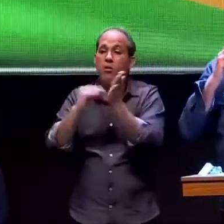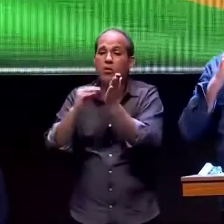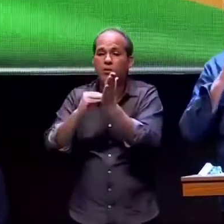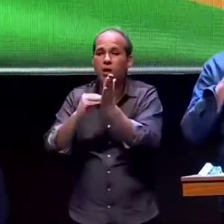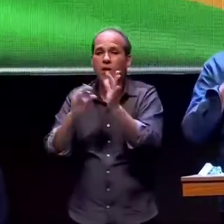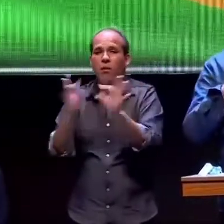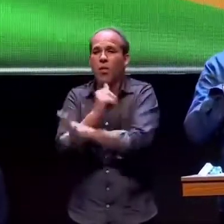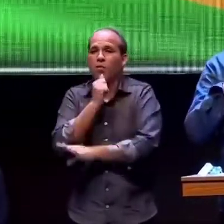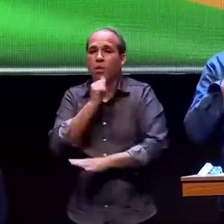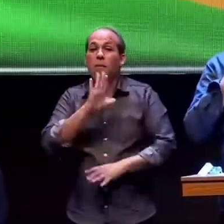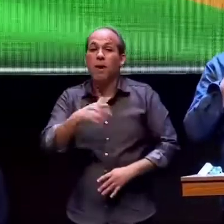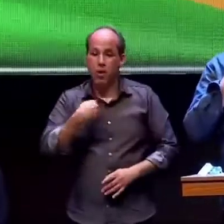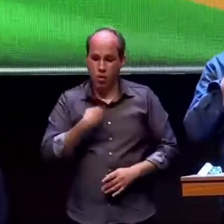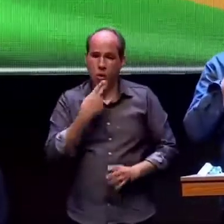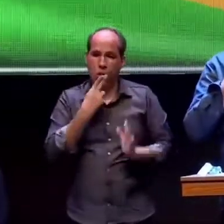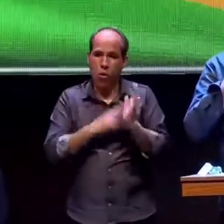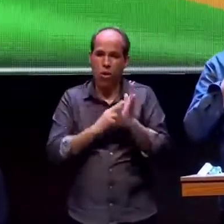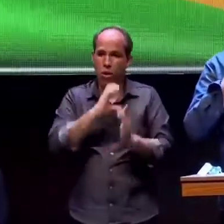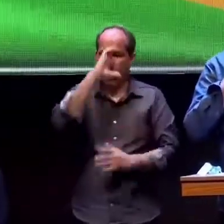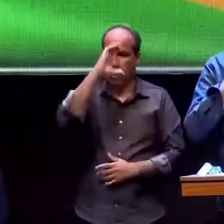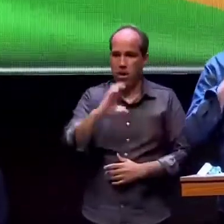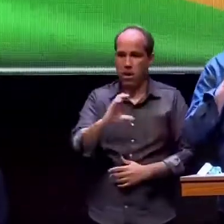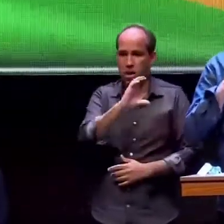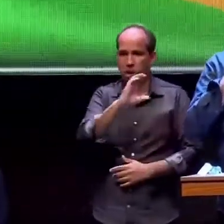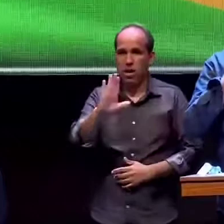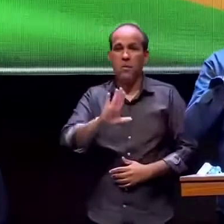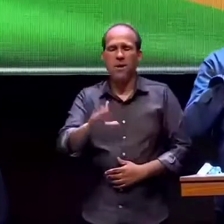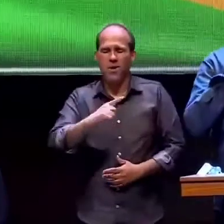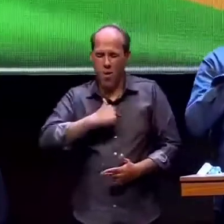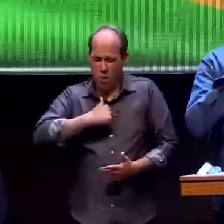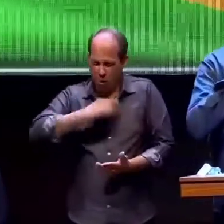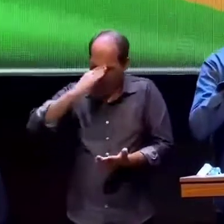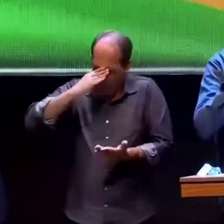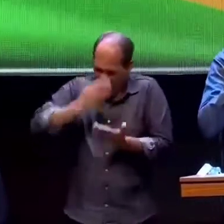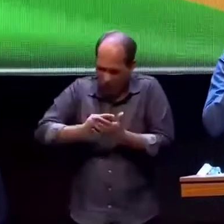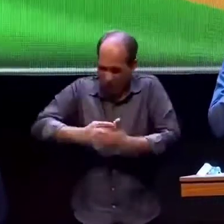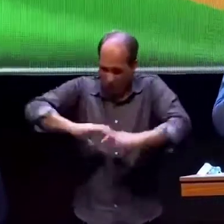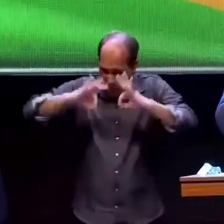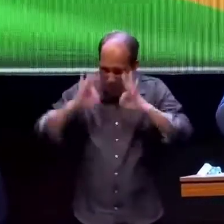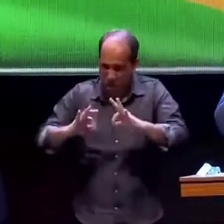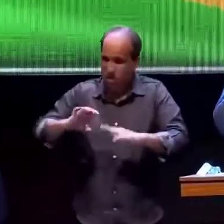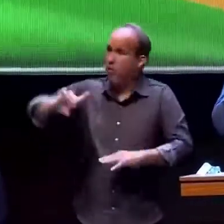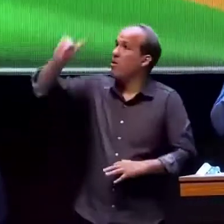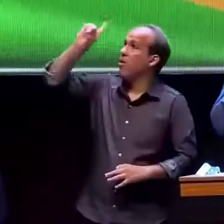sou católico está achando bem claro mas eu acredito piamente em Deus e as coisas acontecem